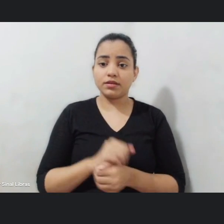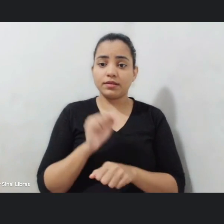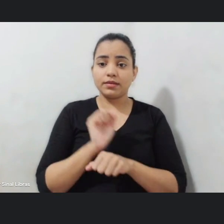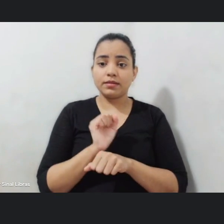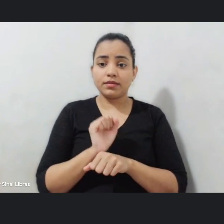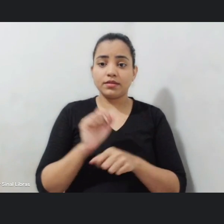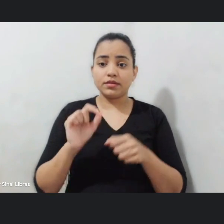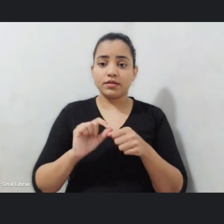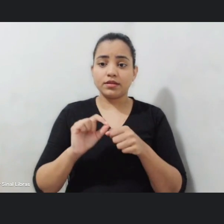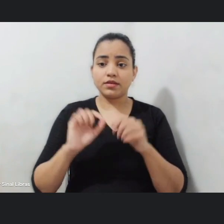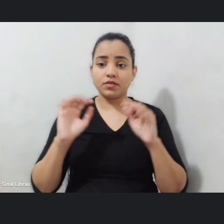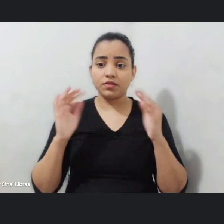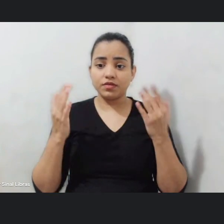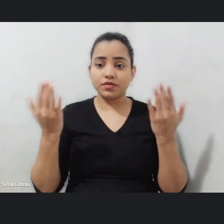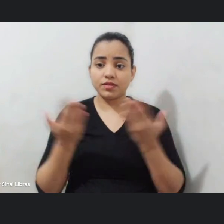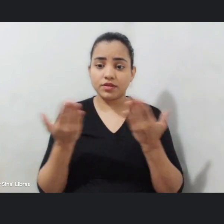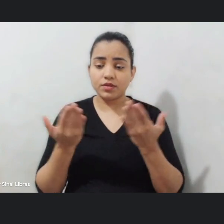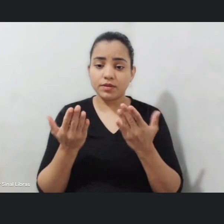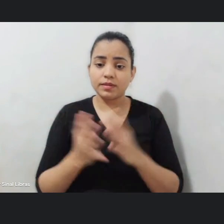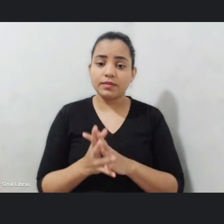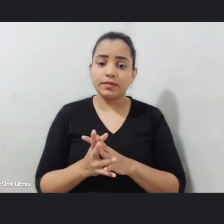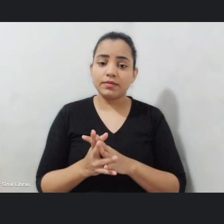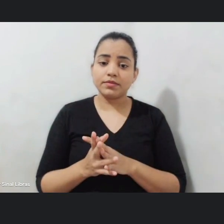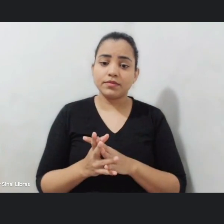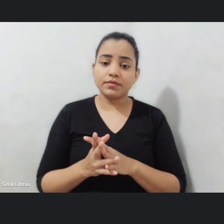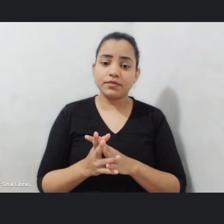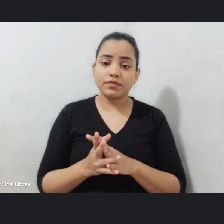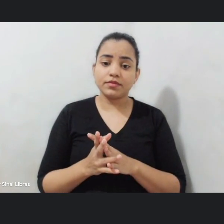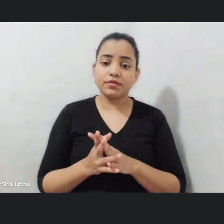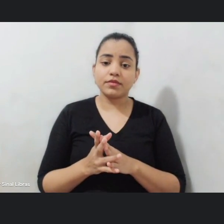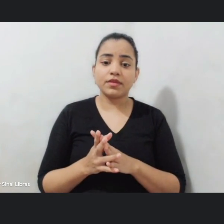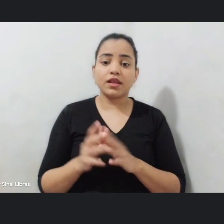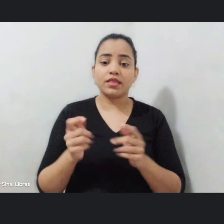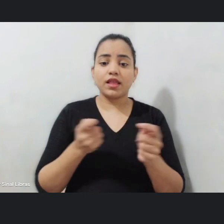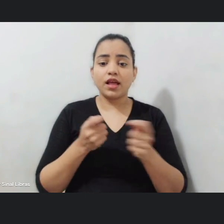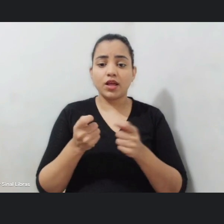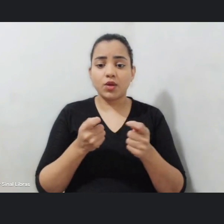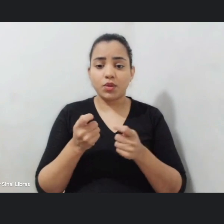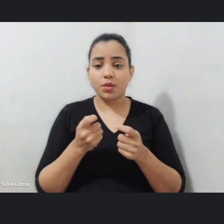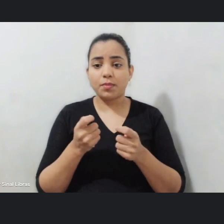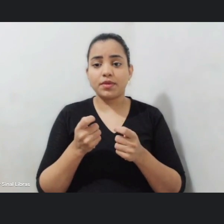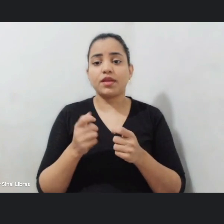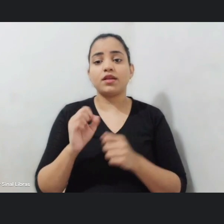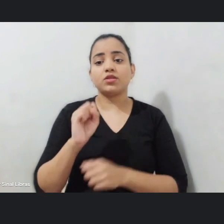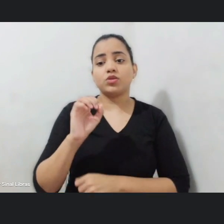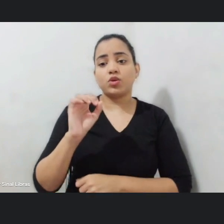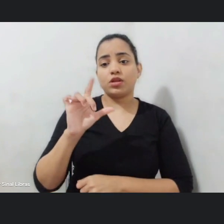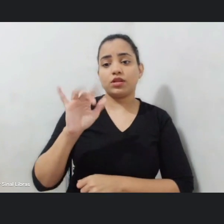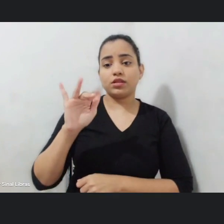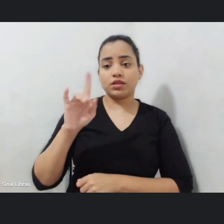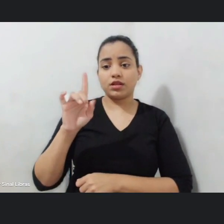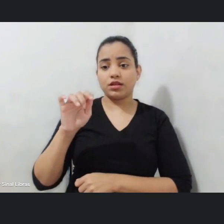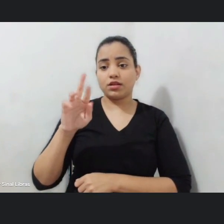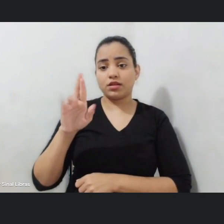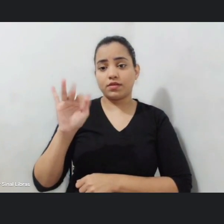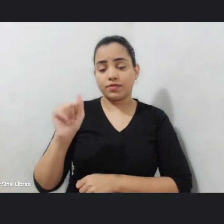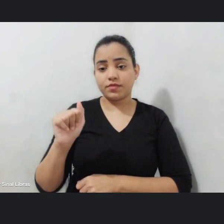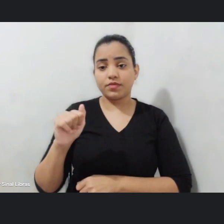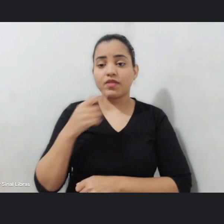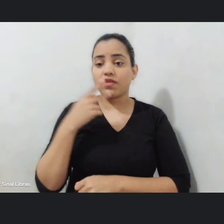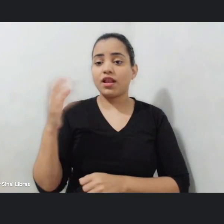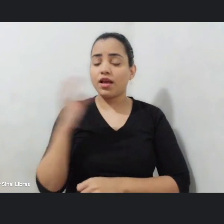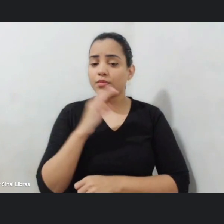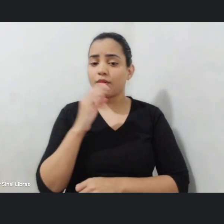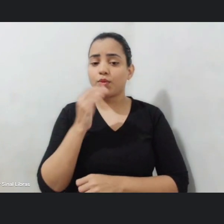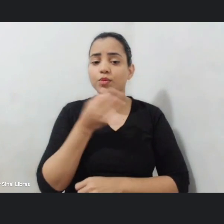pessoal da economia solidária vou falar rápido com uma sugestão na